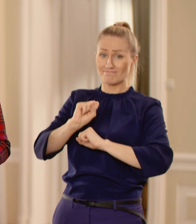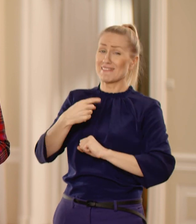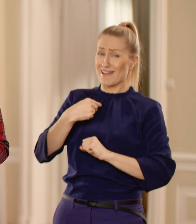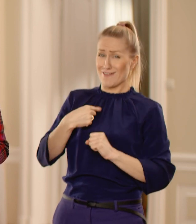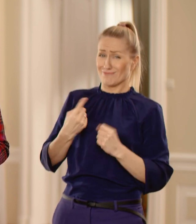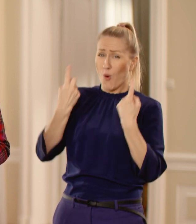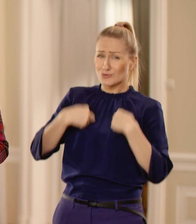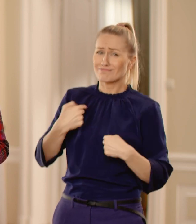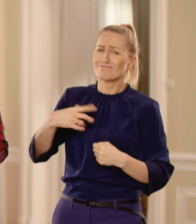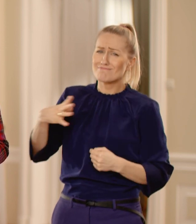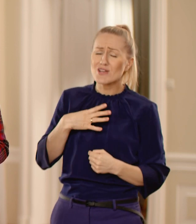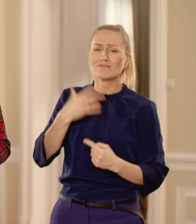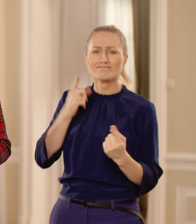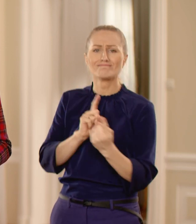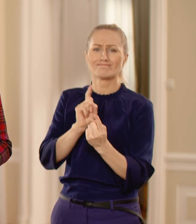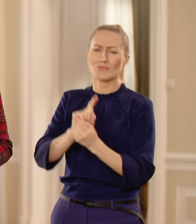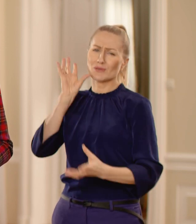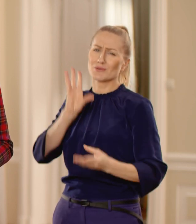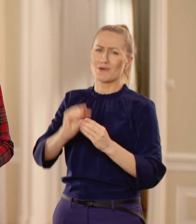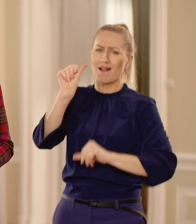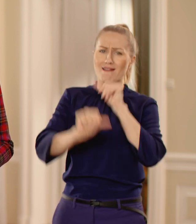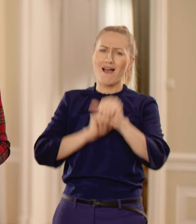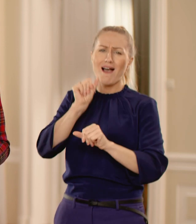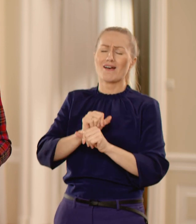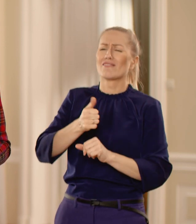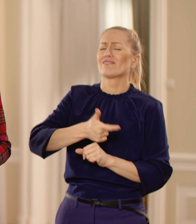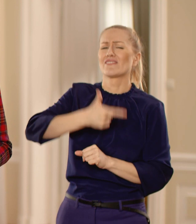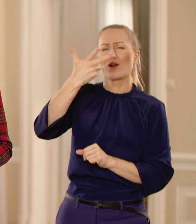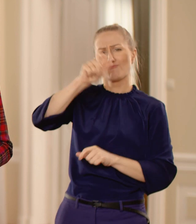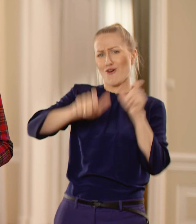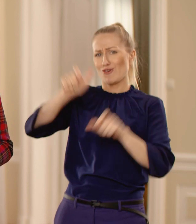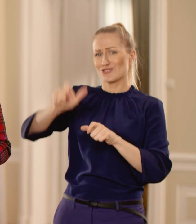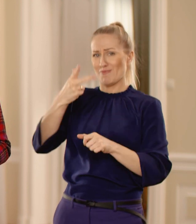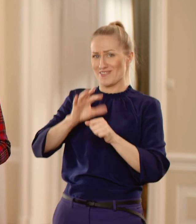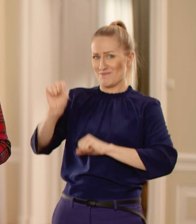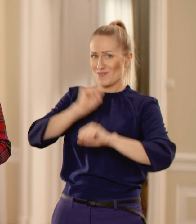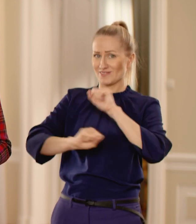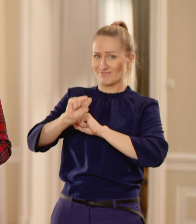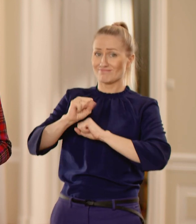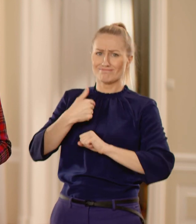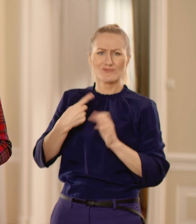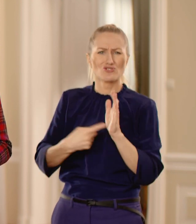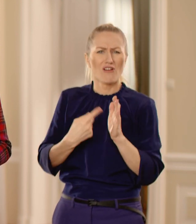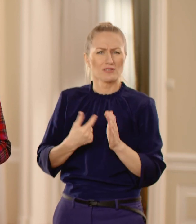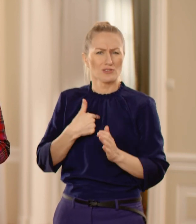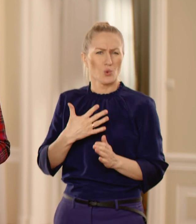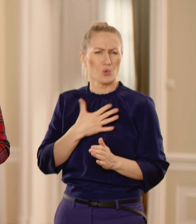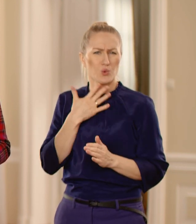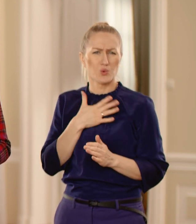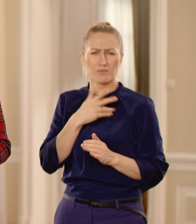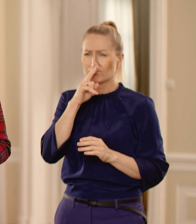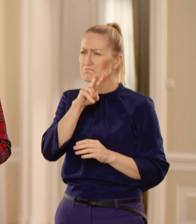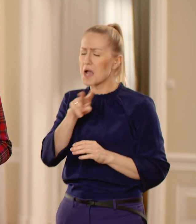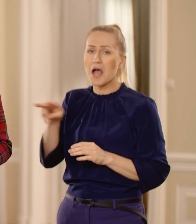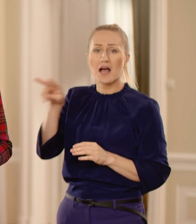Osobiście przez ostatnie lata miałam okazję rozmawiać z setkami, jeśli nie tysiącami niepełnosprawnych. I często odnosiłam wrażenie,